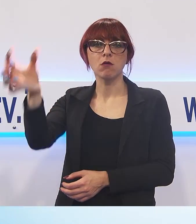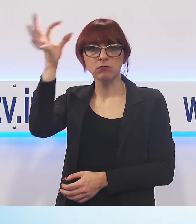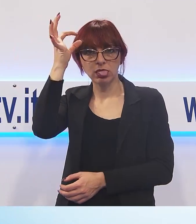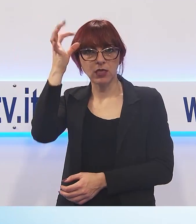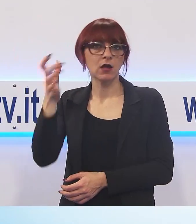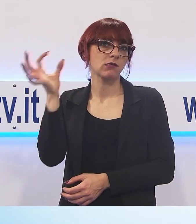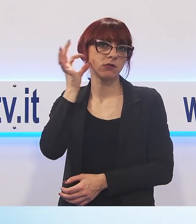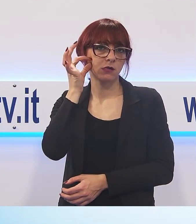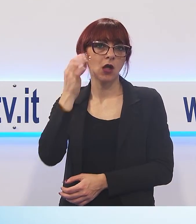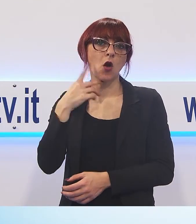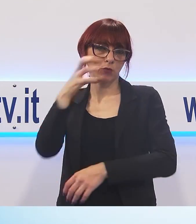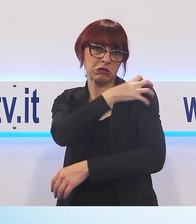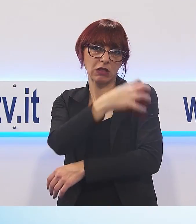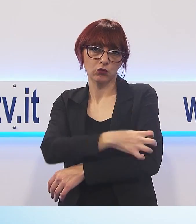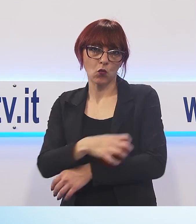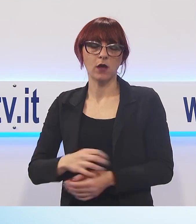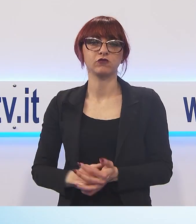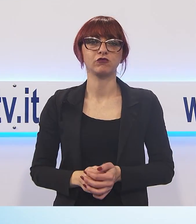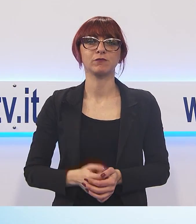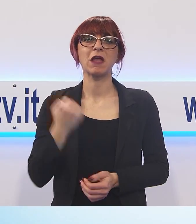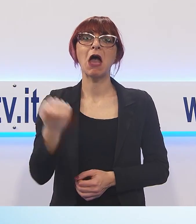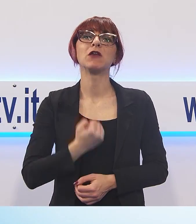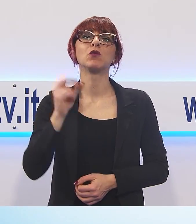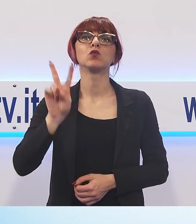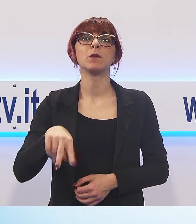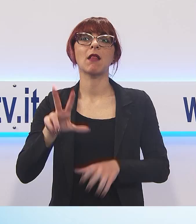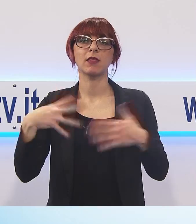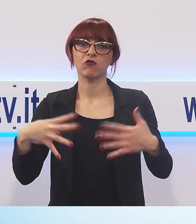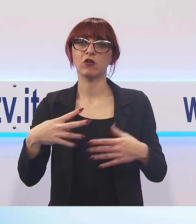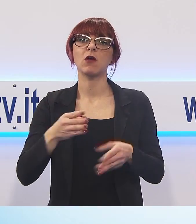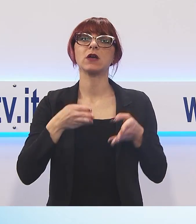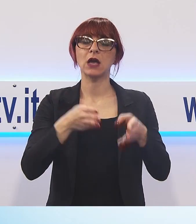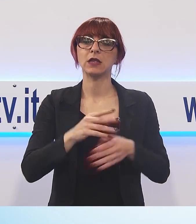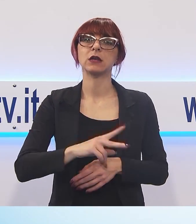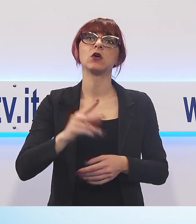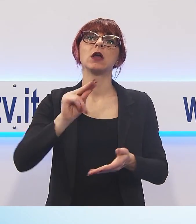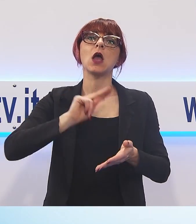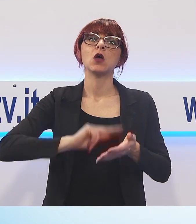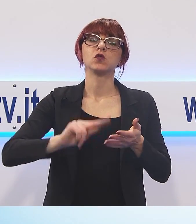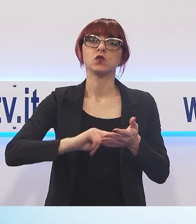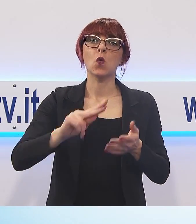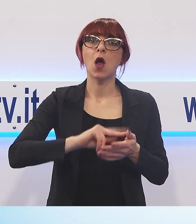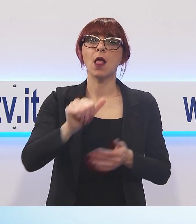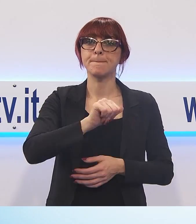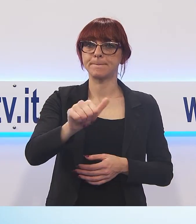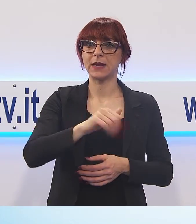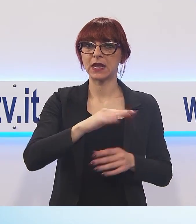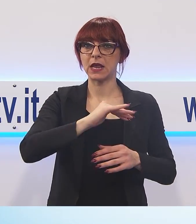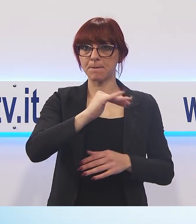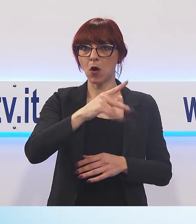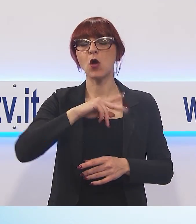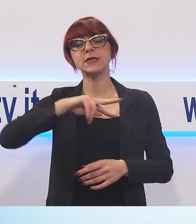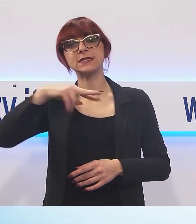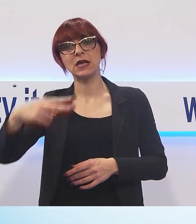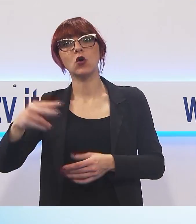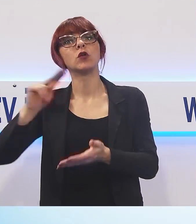2019 prevede due categorie. La prima, quella degli alunni delle secondarie di primo grado. La seconda, gli studenti che frequentano